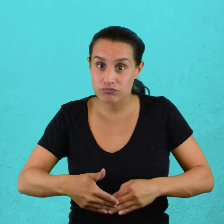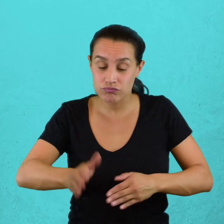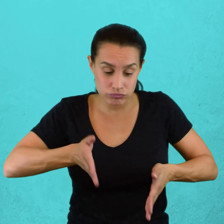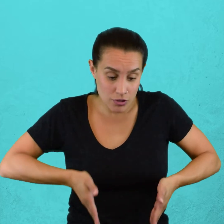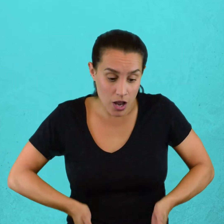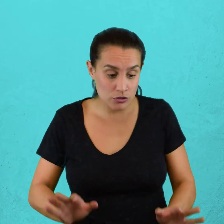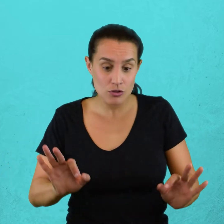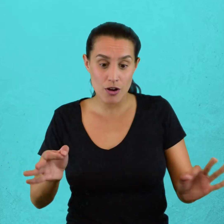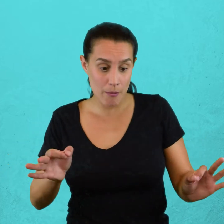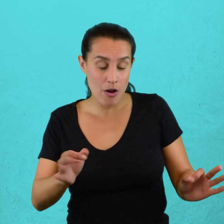limpidez